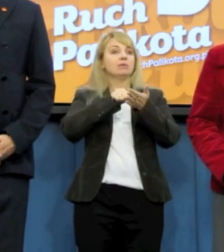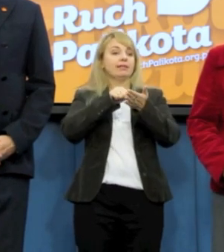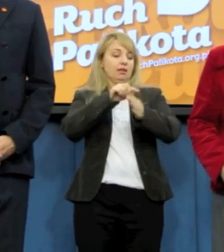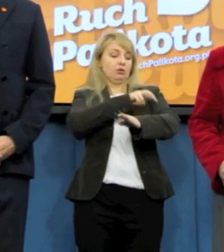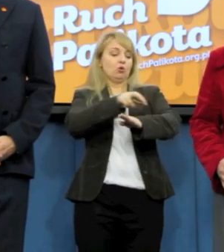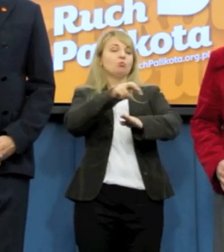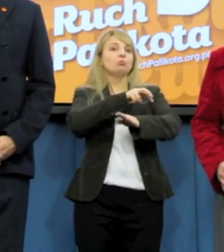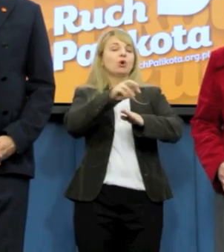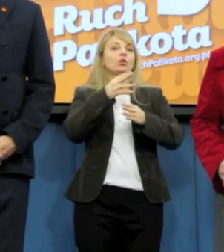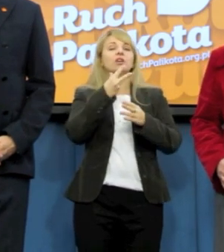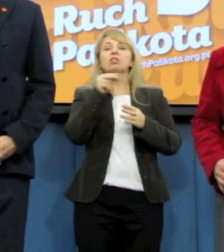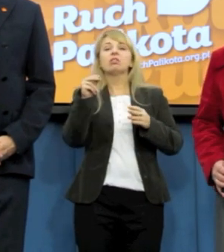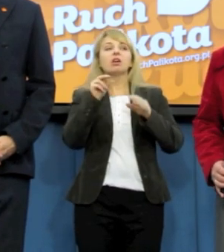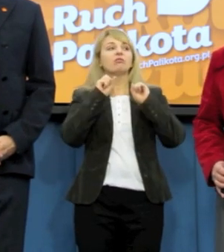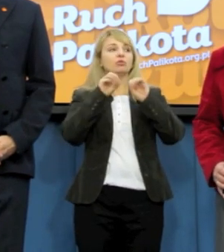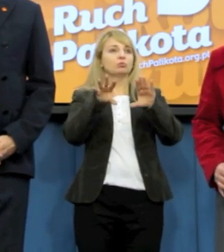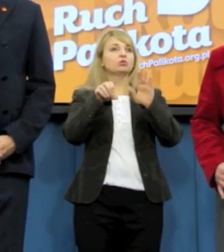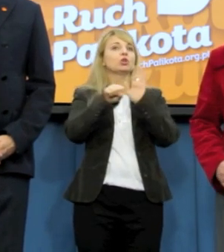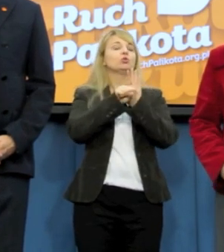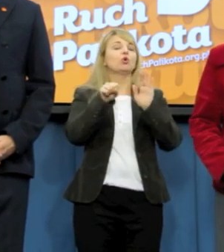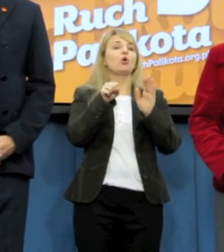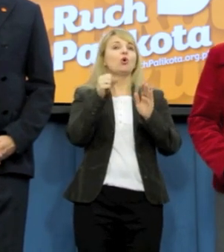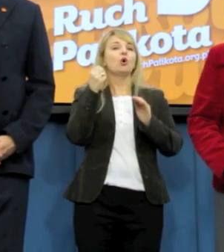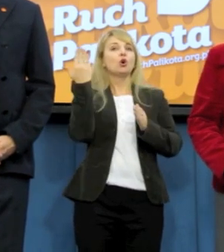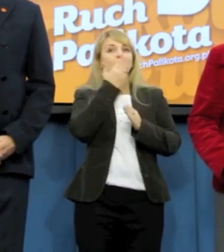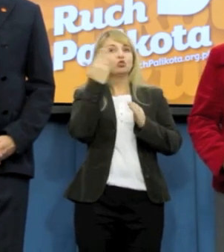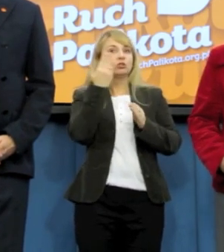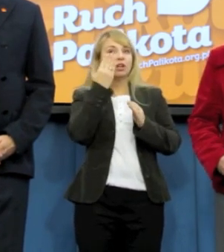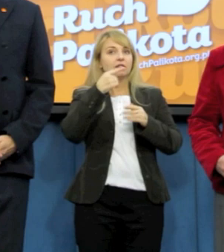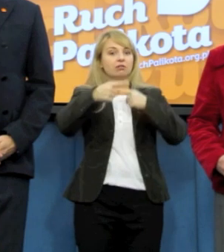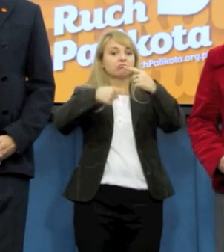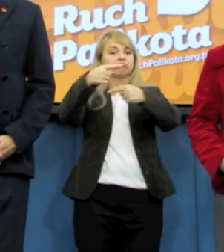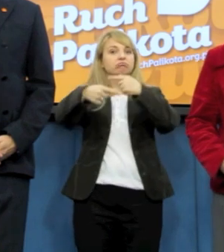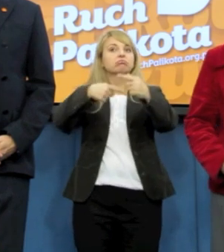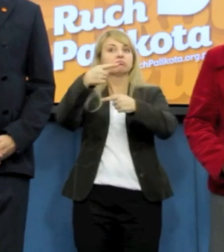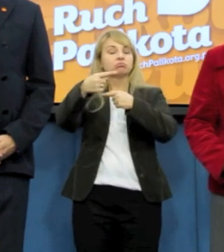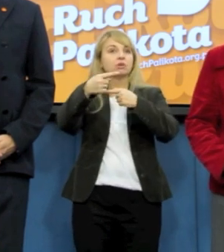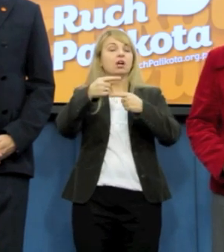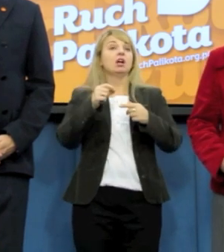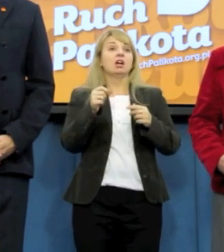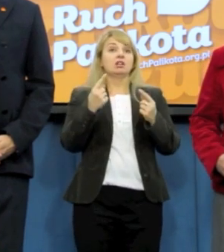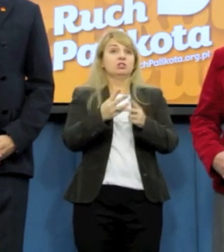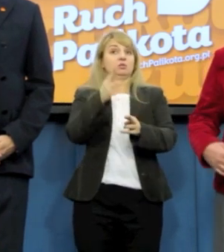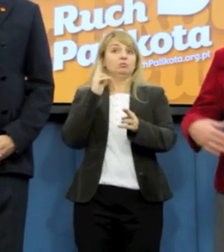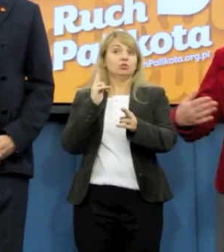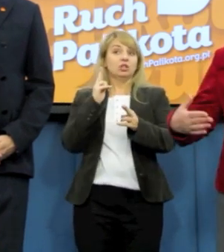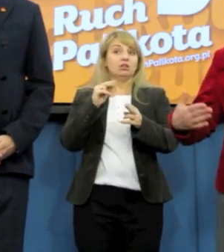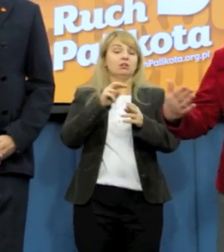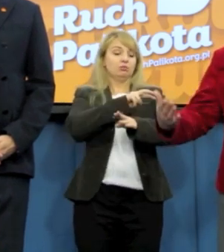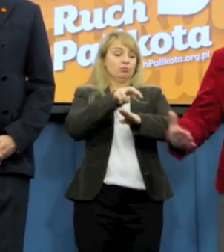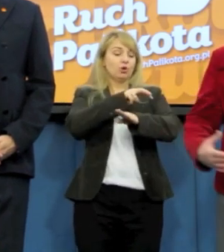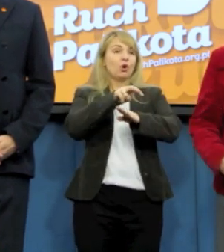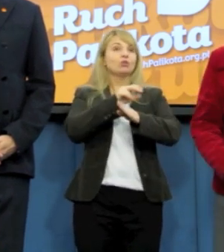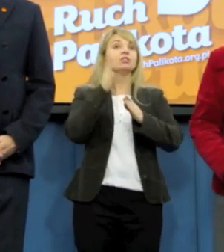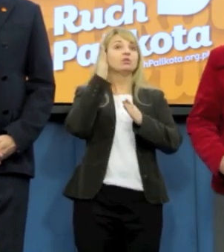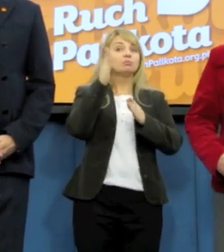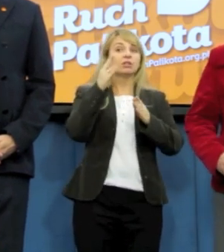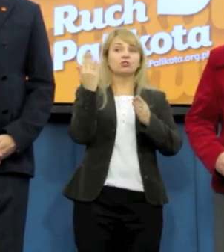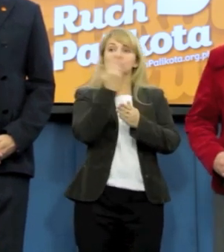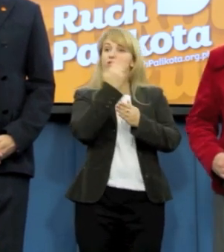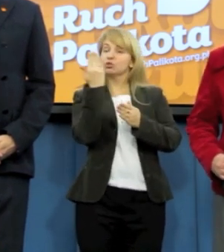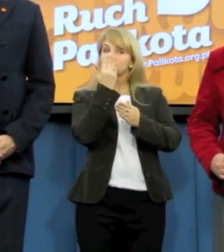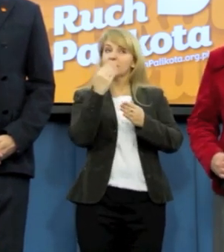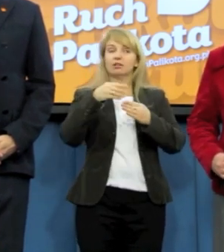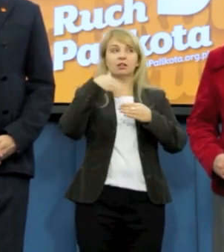dopuszczali do procedowania. Czyli zanim jeszcze ten projekt będzie procedowany i poddany pierwszemu czytaniu,